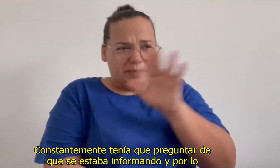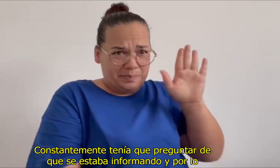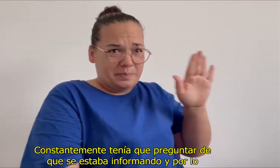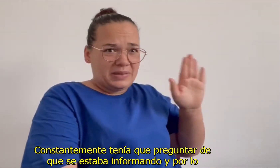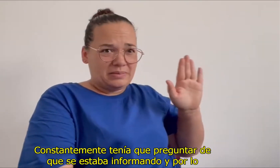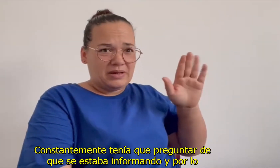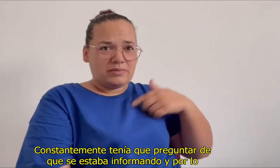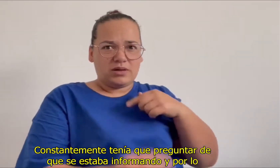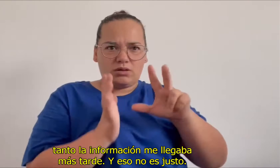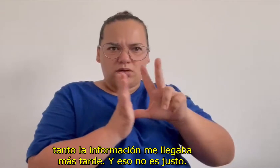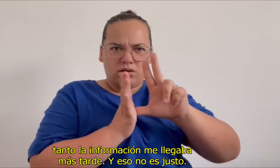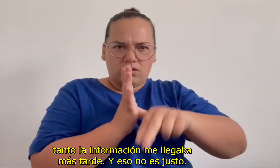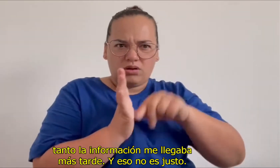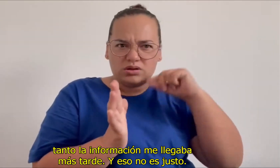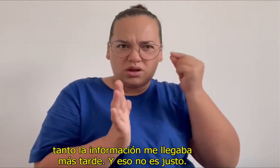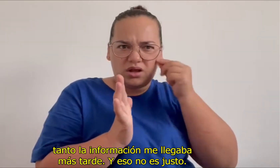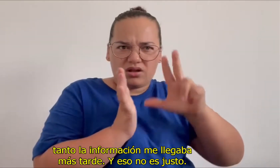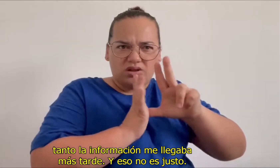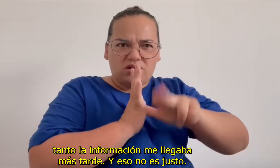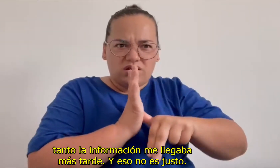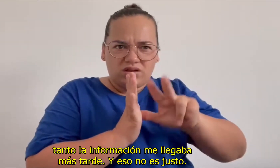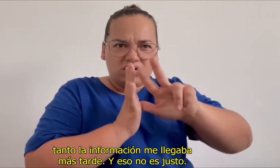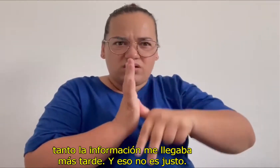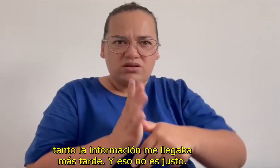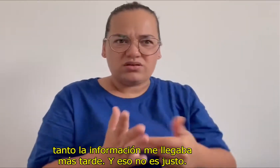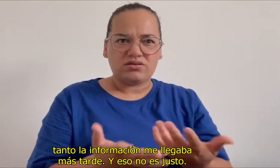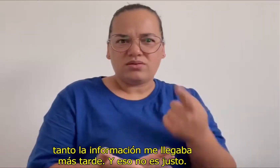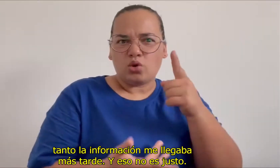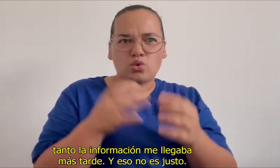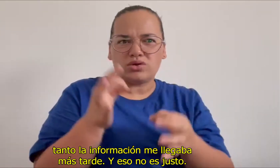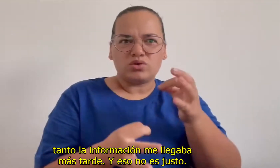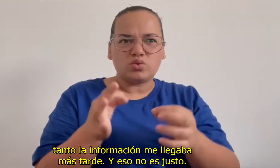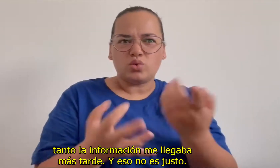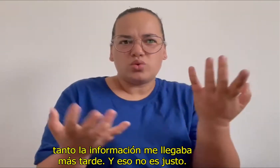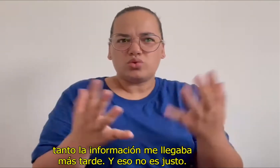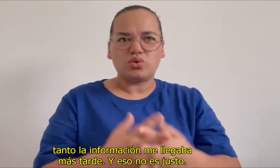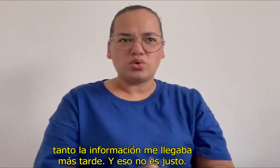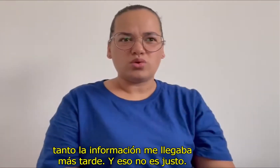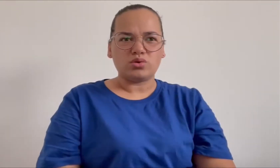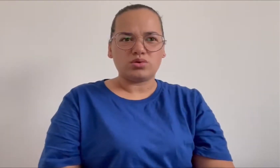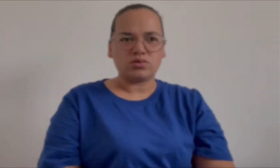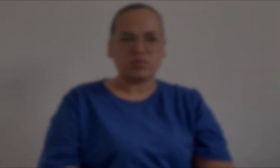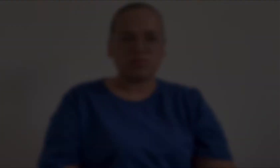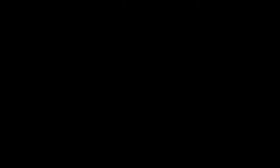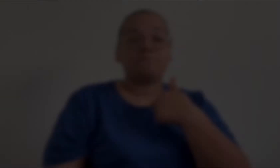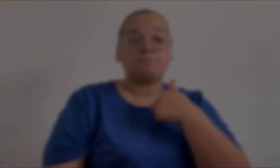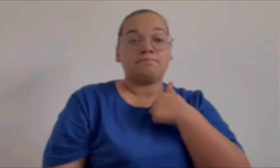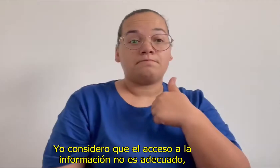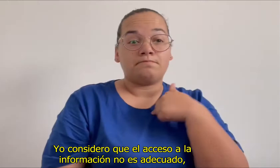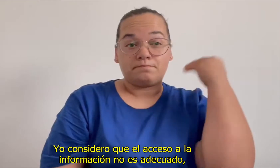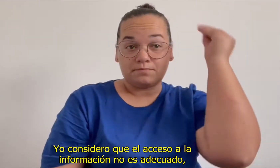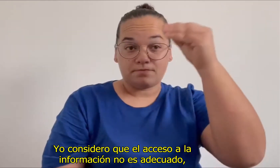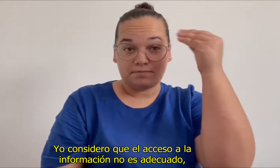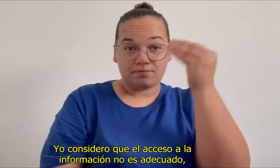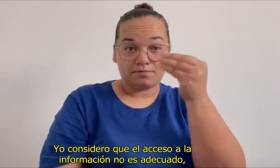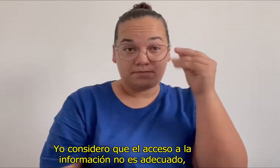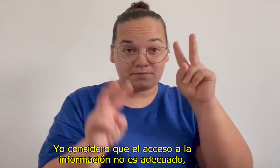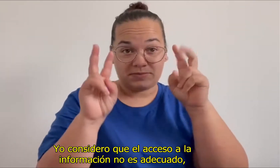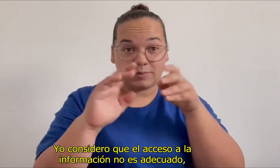informando y, por lo tanto, la información me llegaba más tarde. Y eso no es justo. Yo considero que el acceso